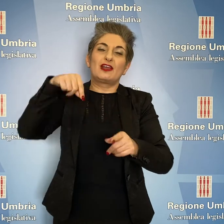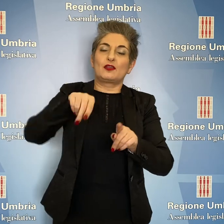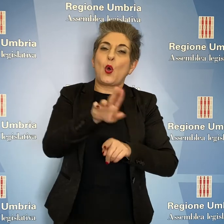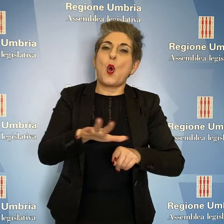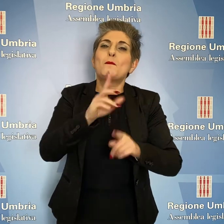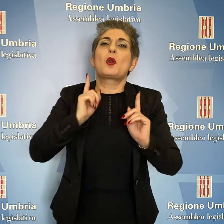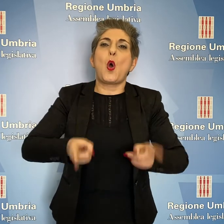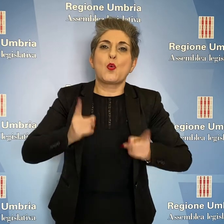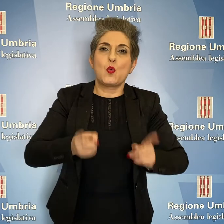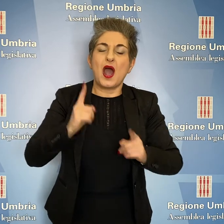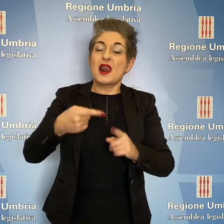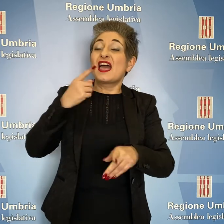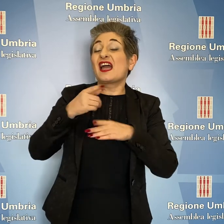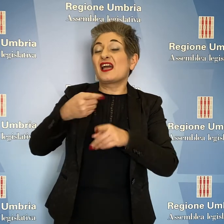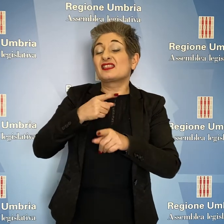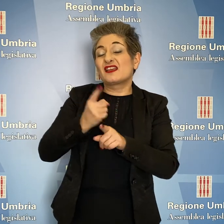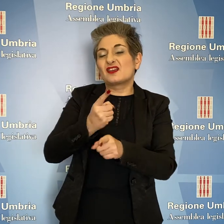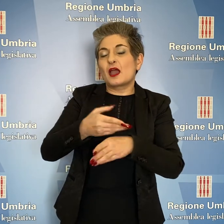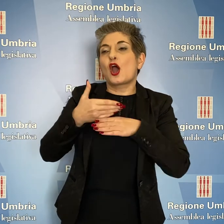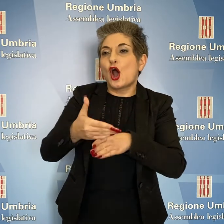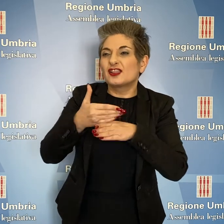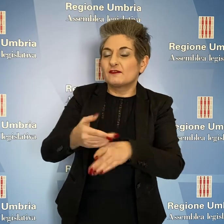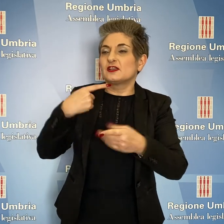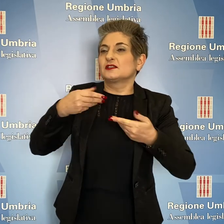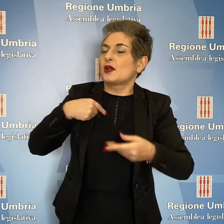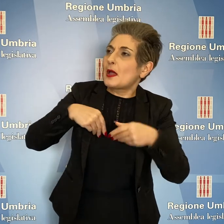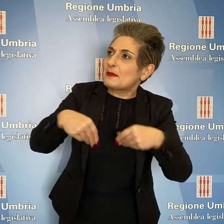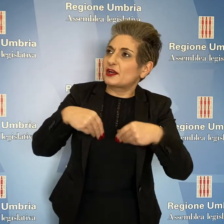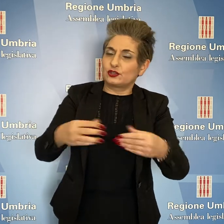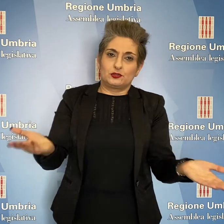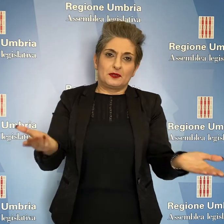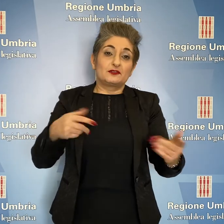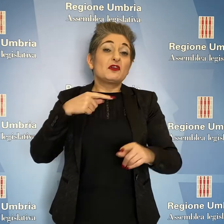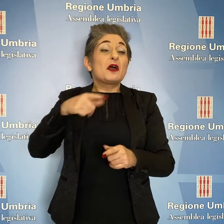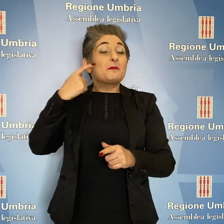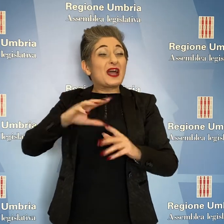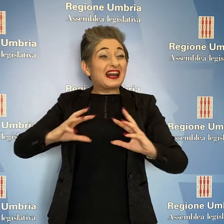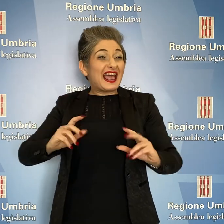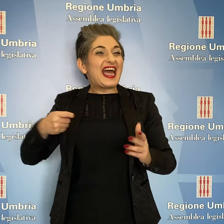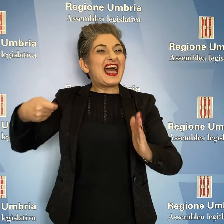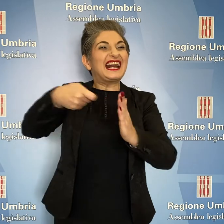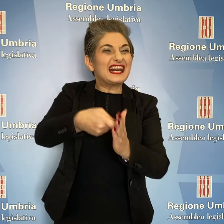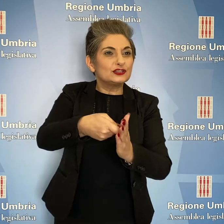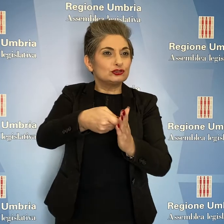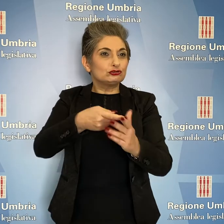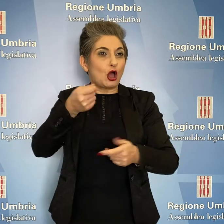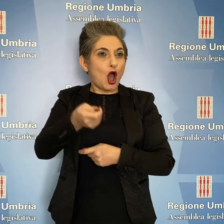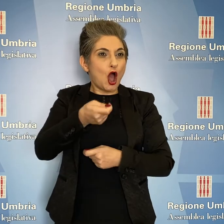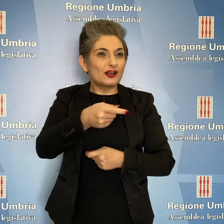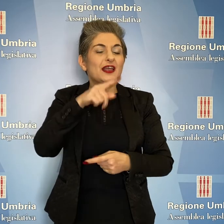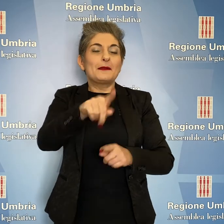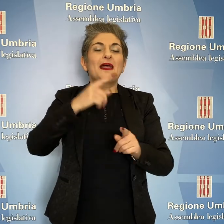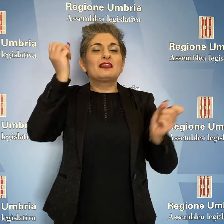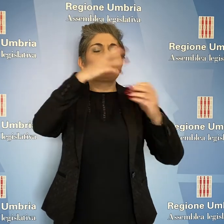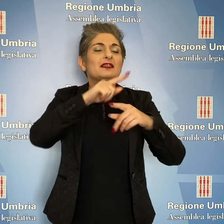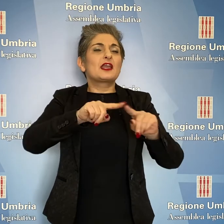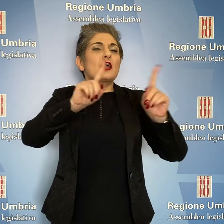condivisione e partecipazione. Sul tema dei ristori, ha aggiunto Paparelli, sono stati dimenticati i commercianti e gli